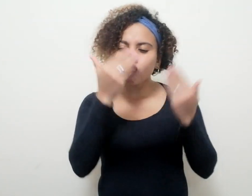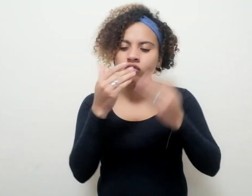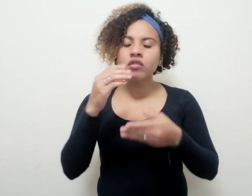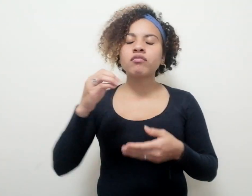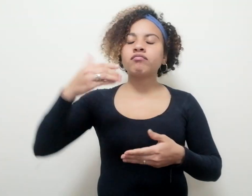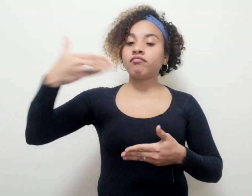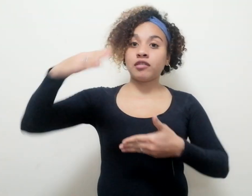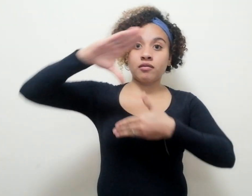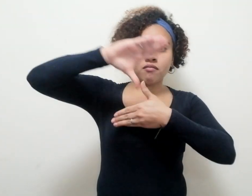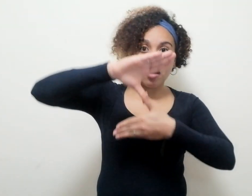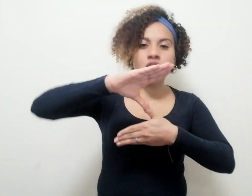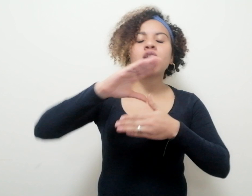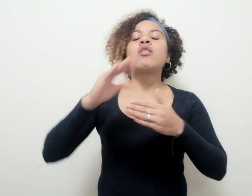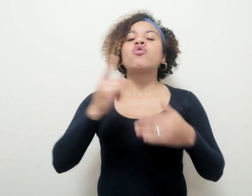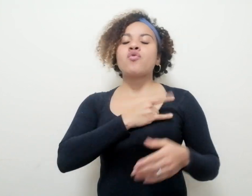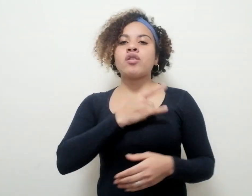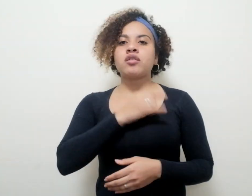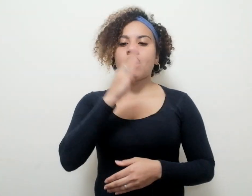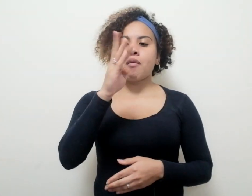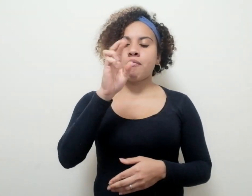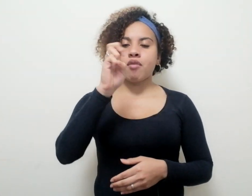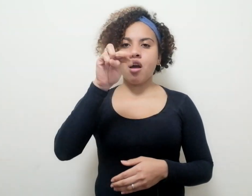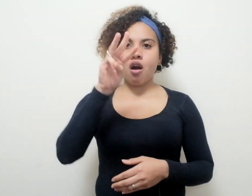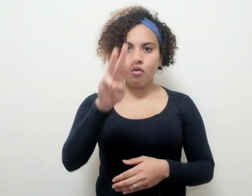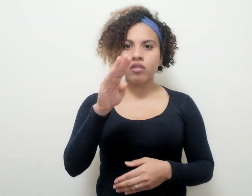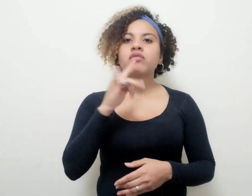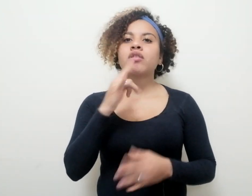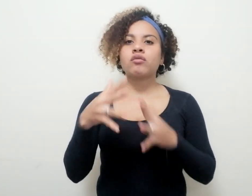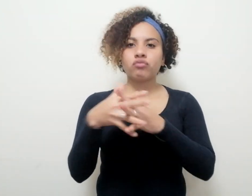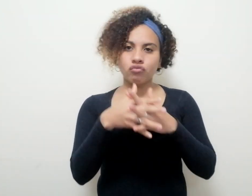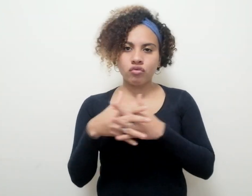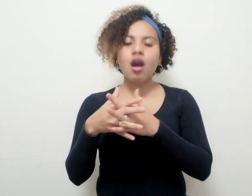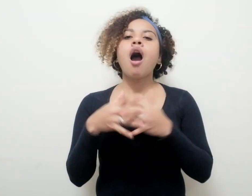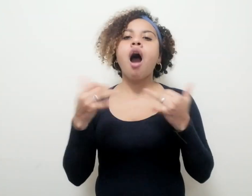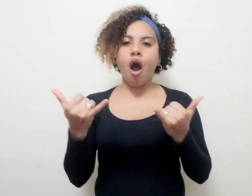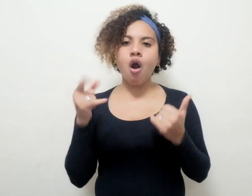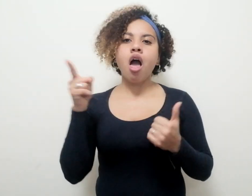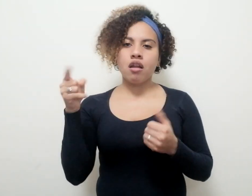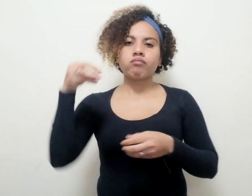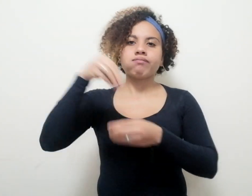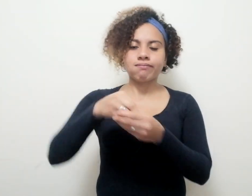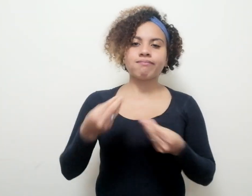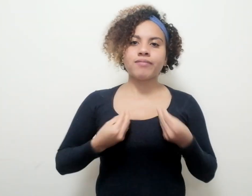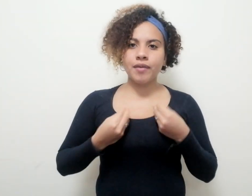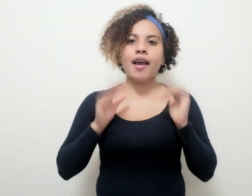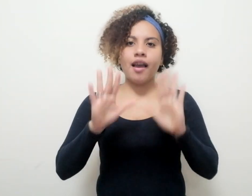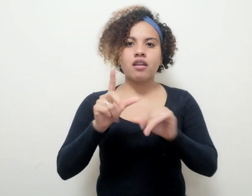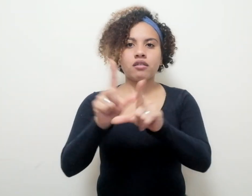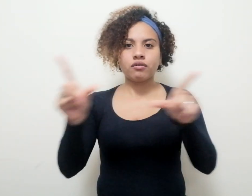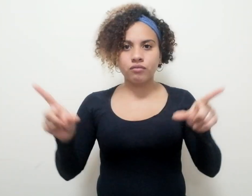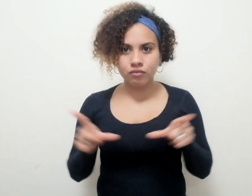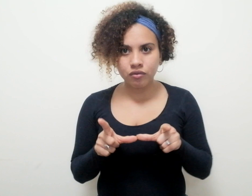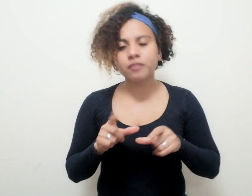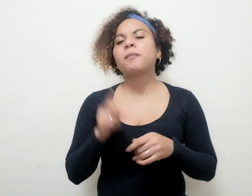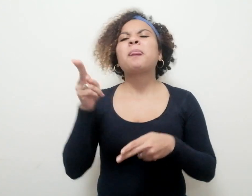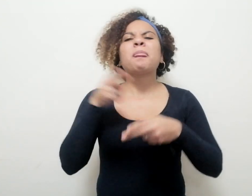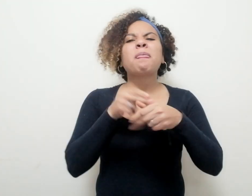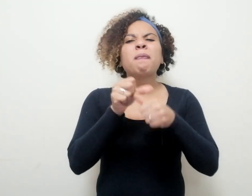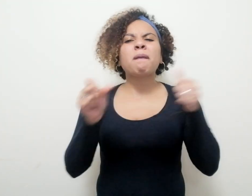Brown, Estados Unidos, donde actualmente reside. Su apellido viene de un